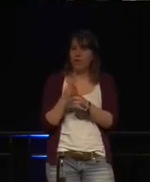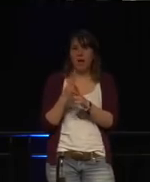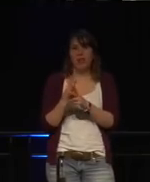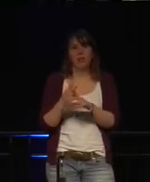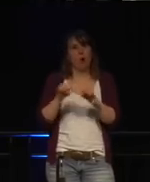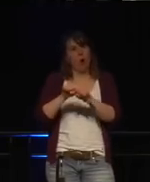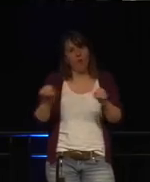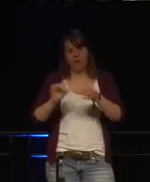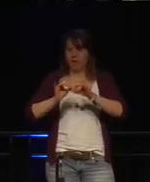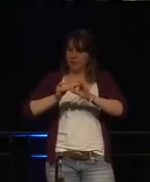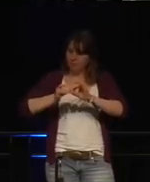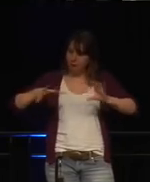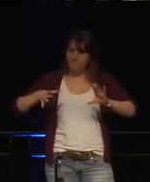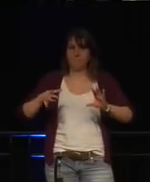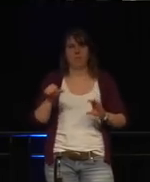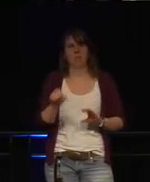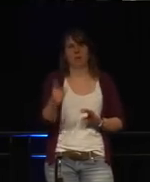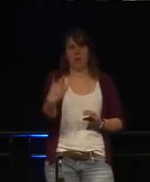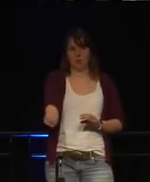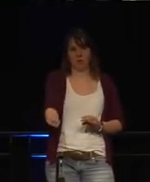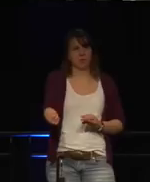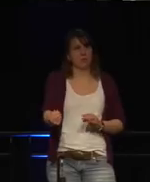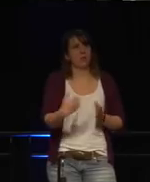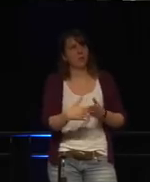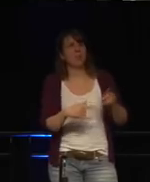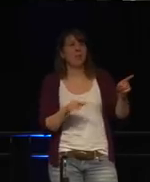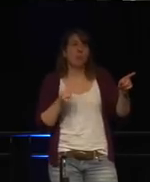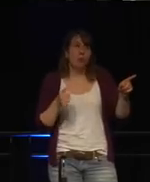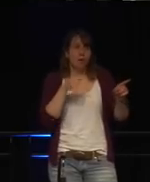einstellbarer Offline-Mode für diese Electronic Devices,